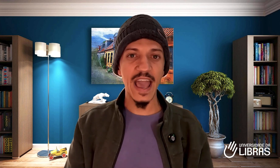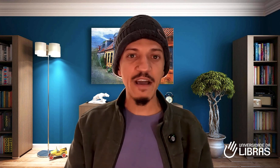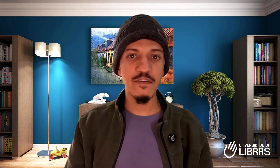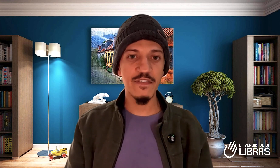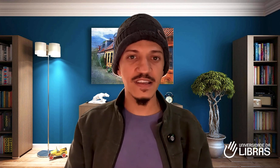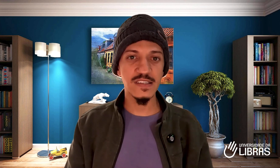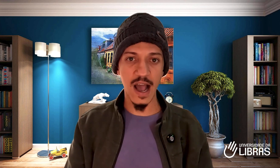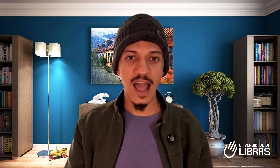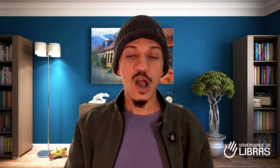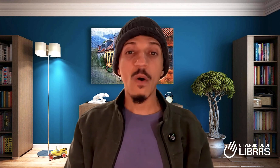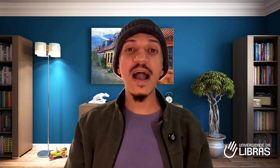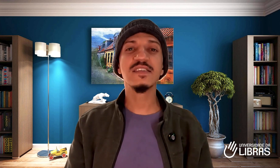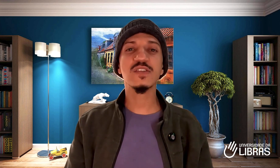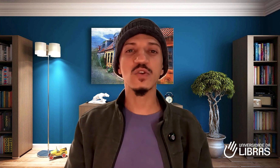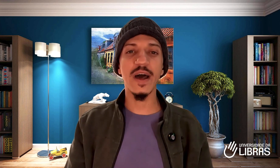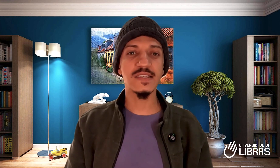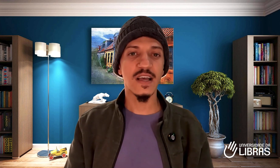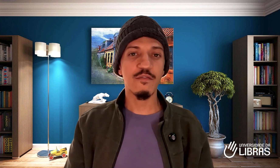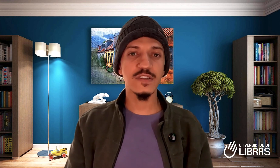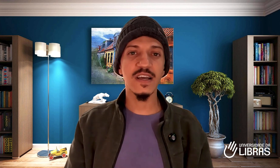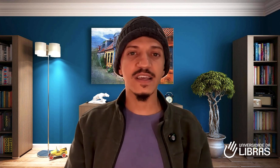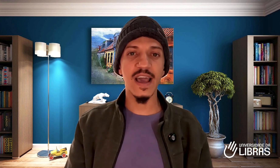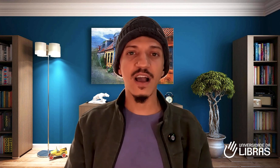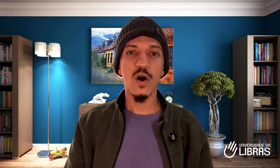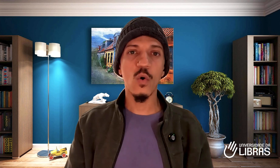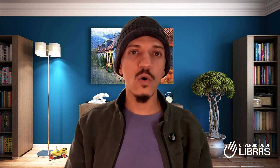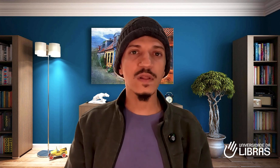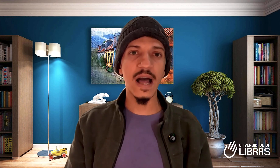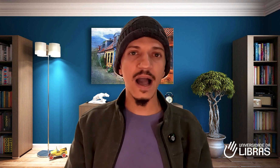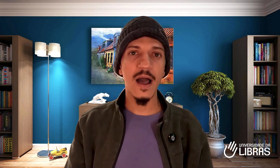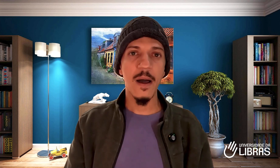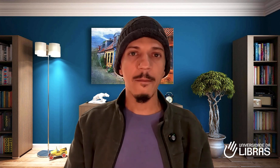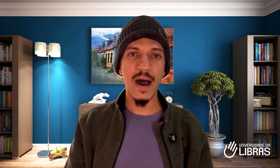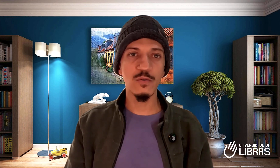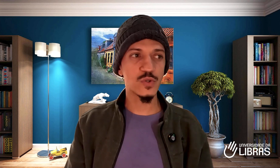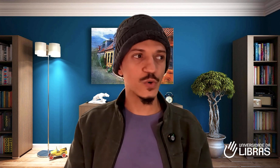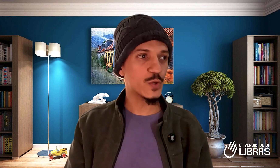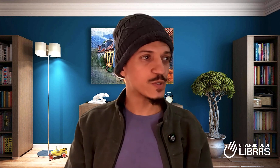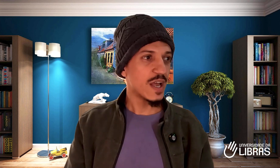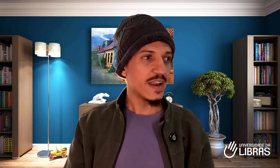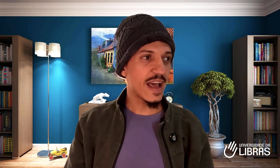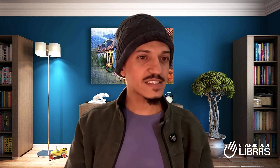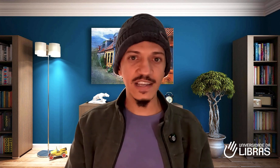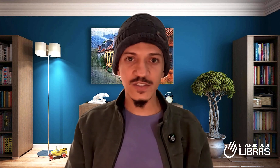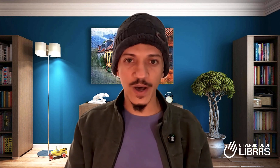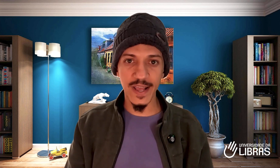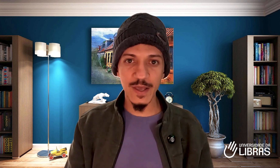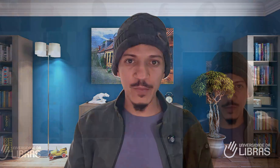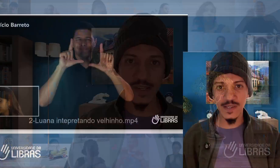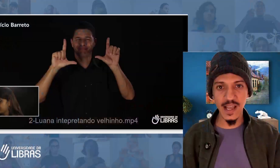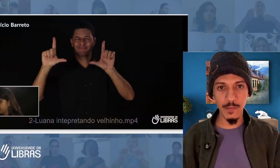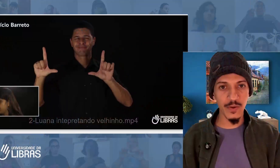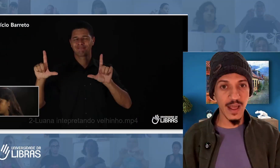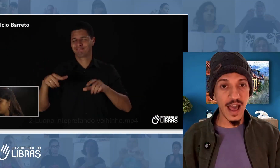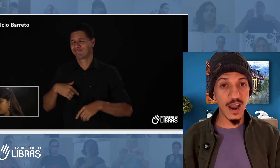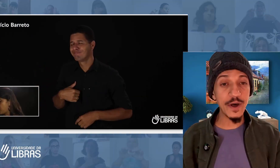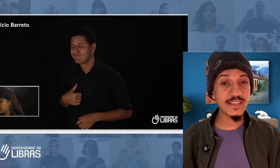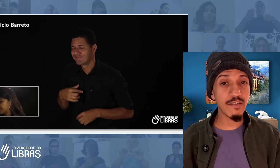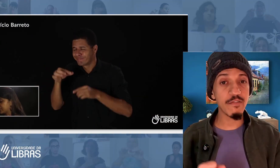vivenciar? Quais histórias você quer contar para os surdos? Nessa história aqui, por exemplo, a Luana estava vendo